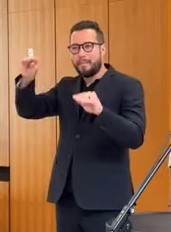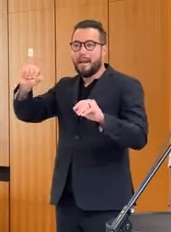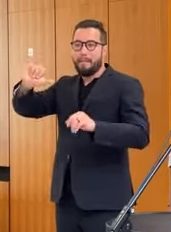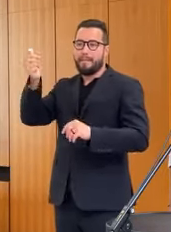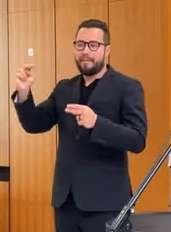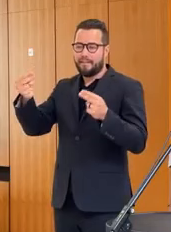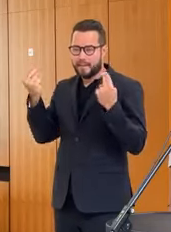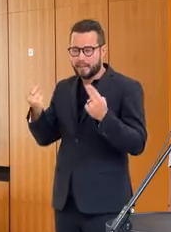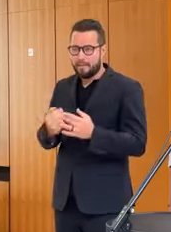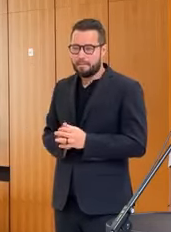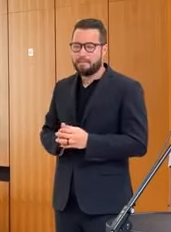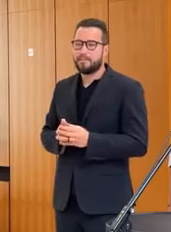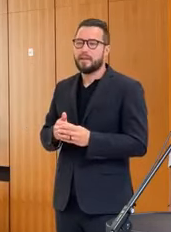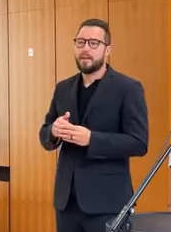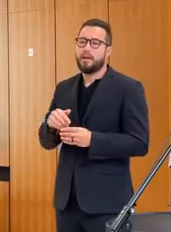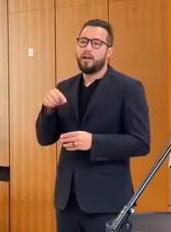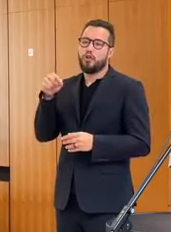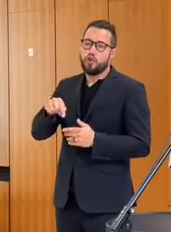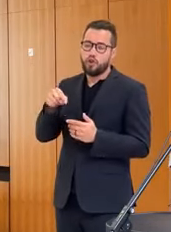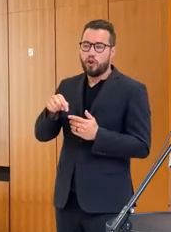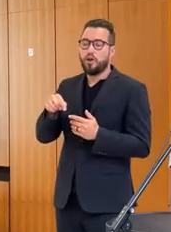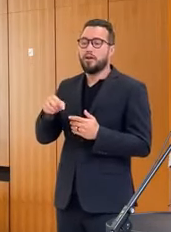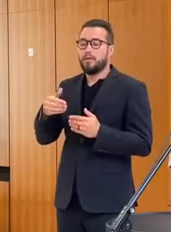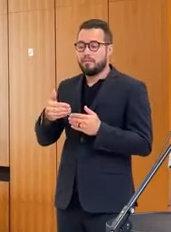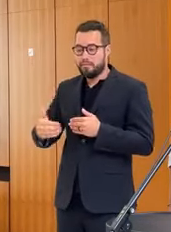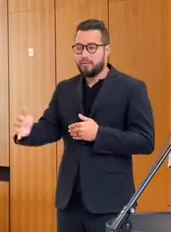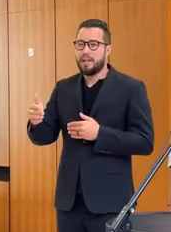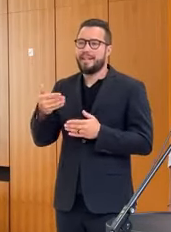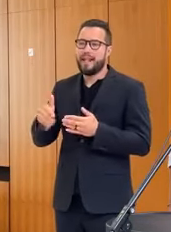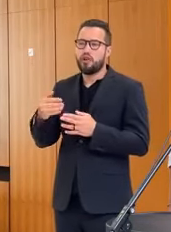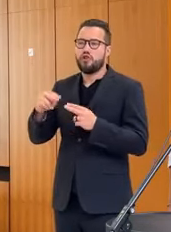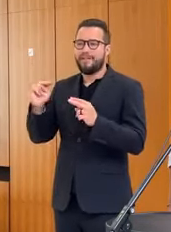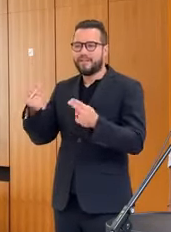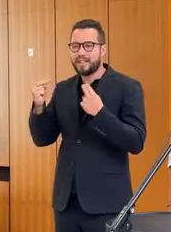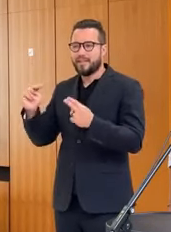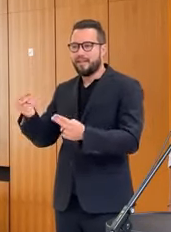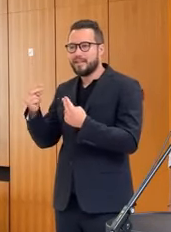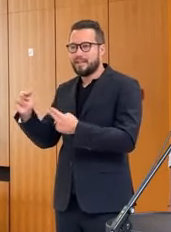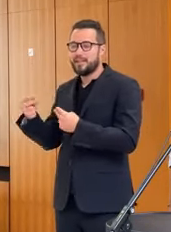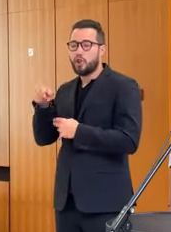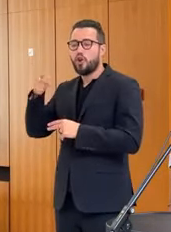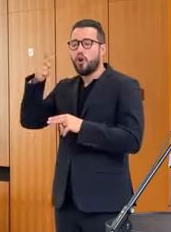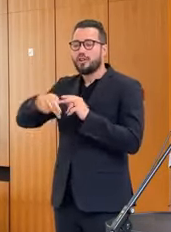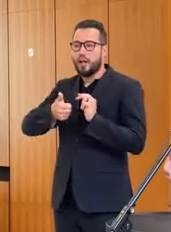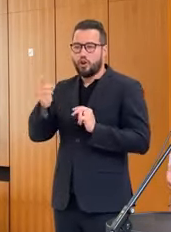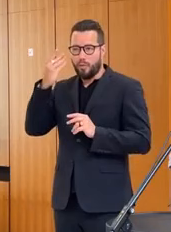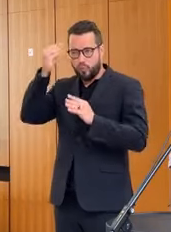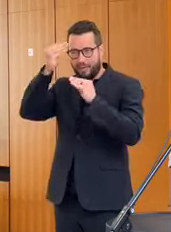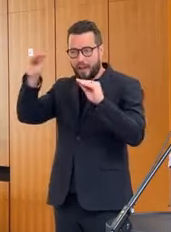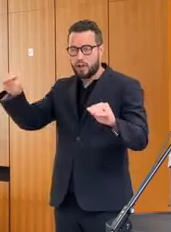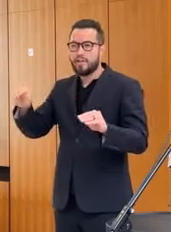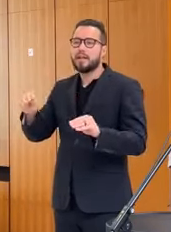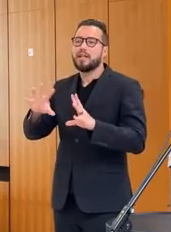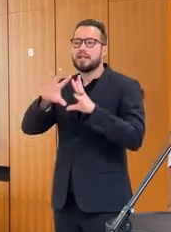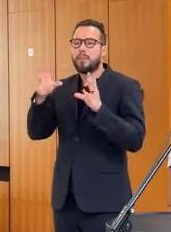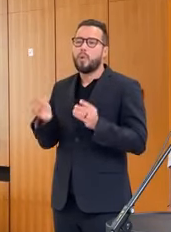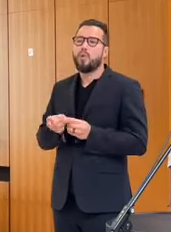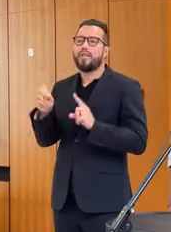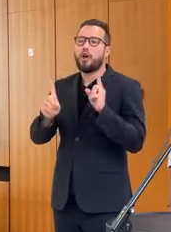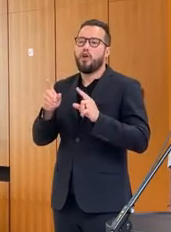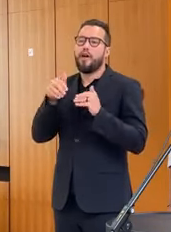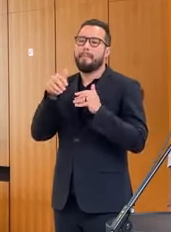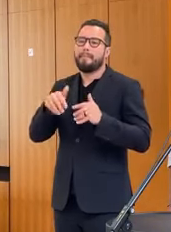štart takej série víziev, ktoré budú do konca roku ešte vyhlasované v objeme niekoľko miliard eur.